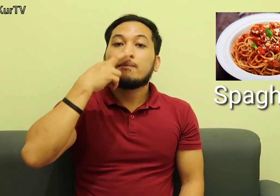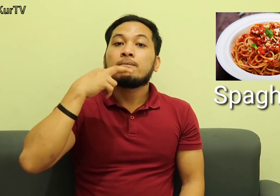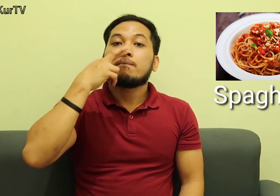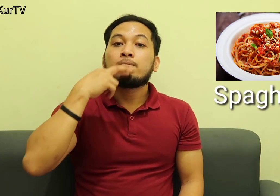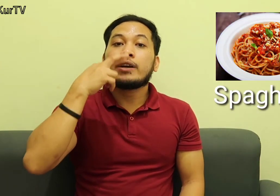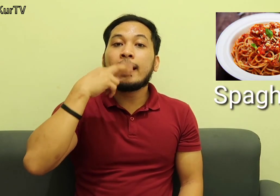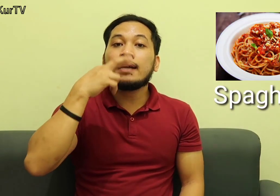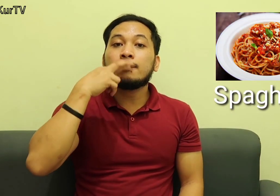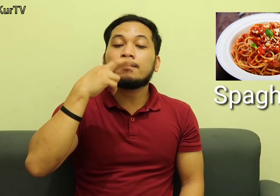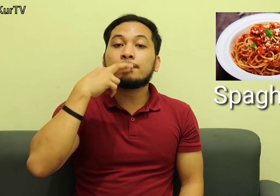Bread